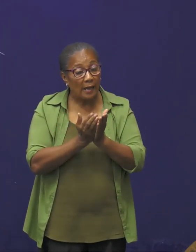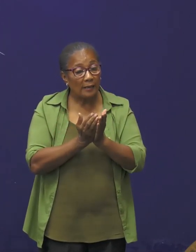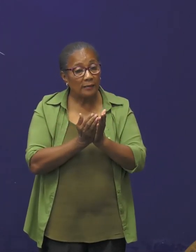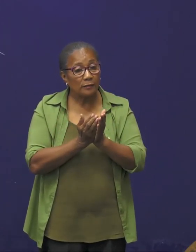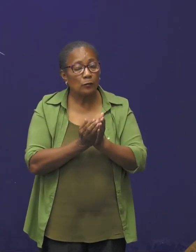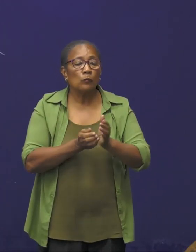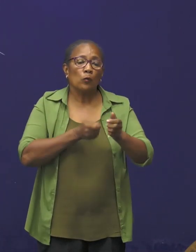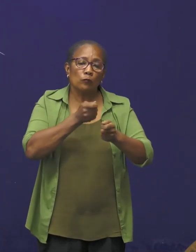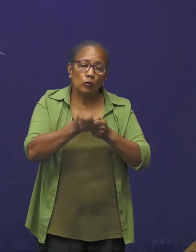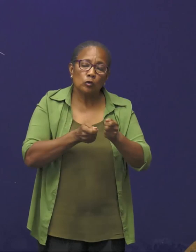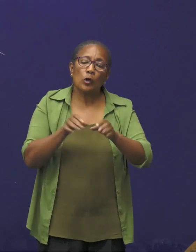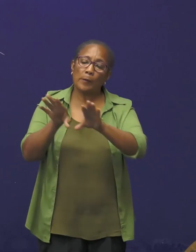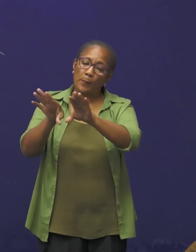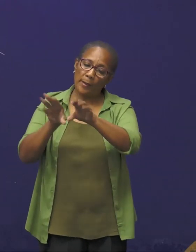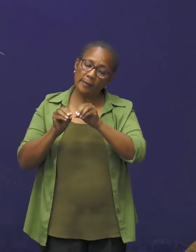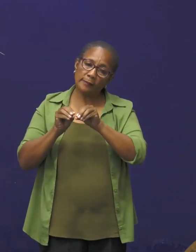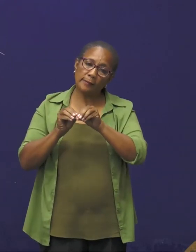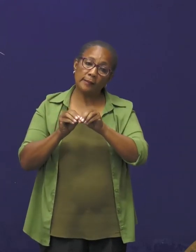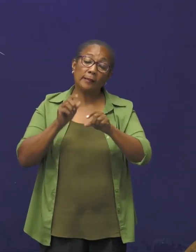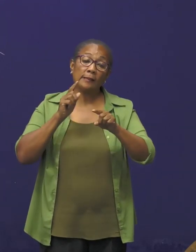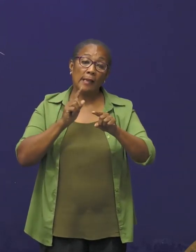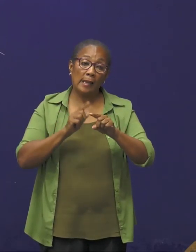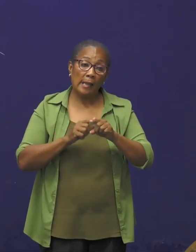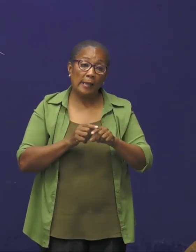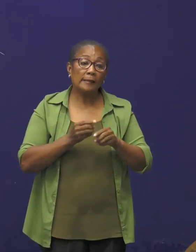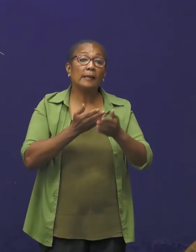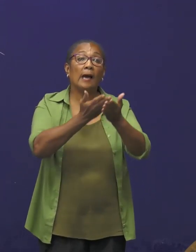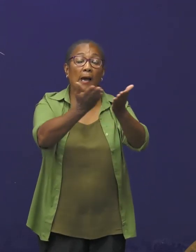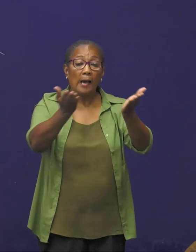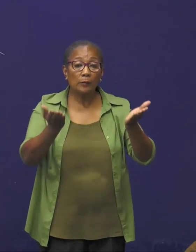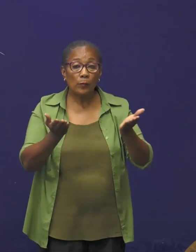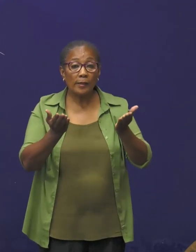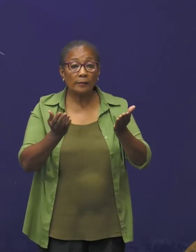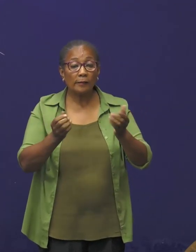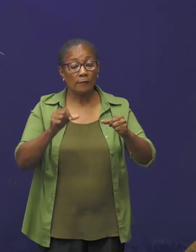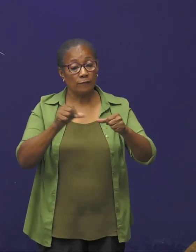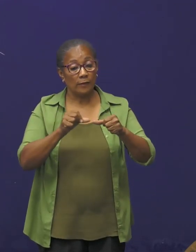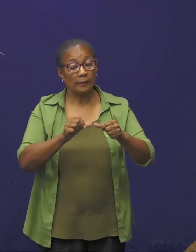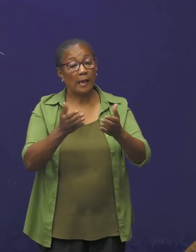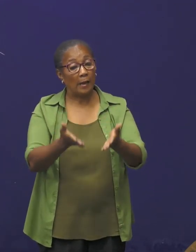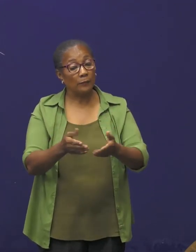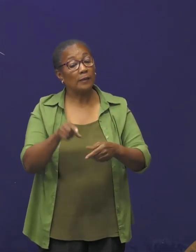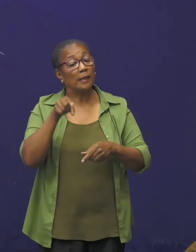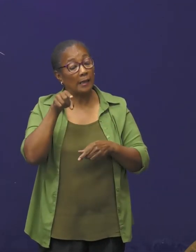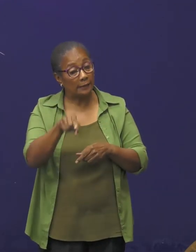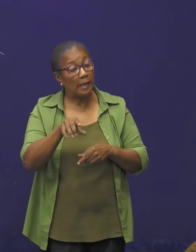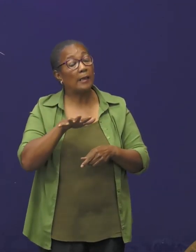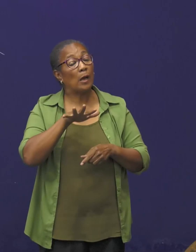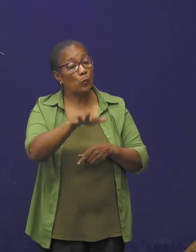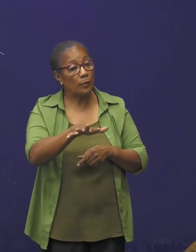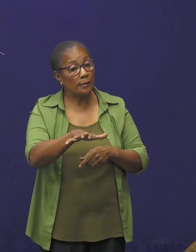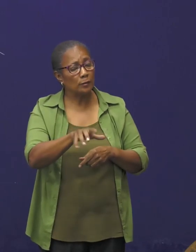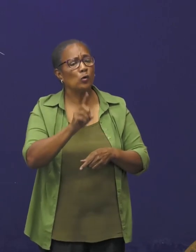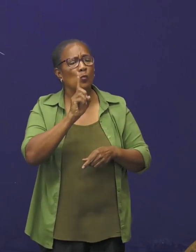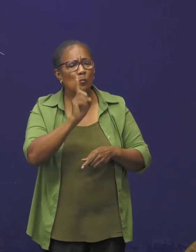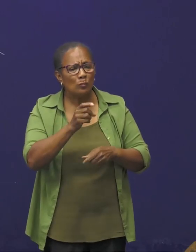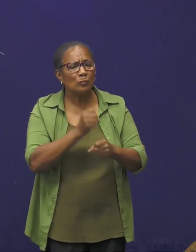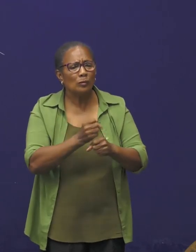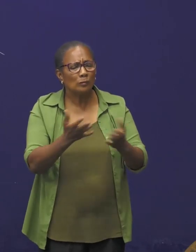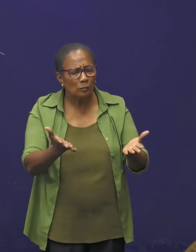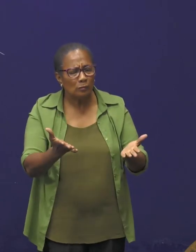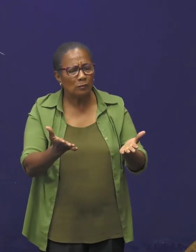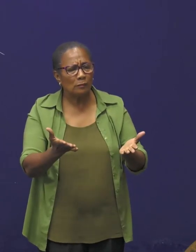voorzorgmaatregelen en de aanwijzingen van de ambtenaren ter plaatse strikt op te volgen.